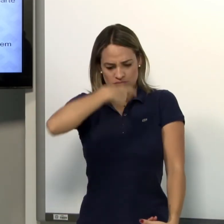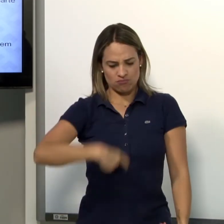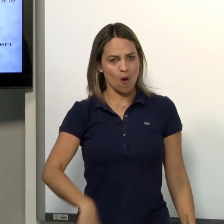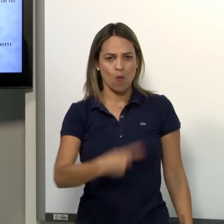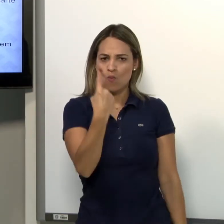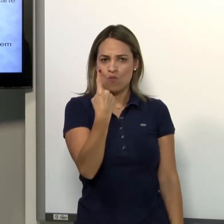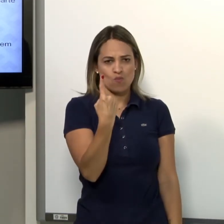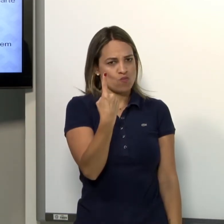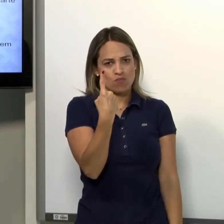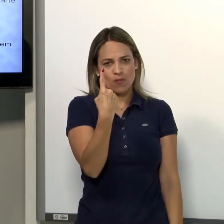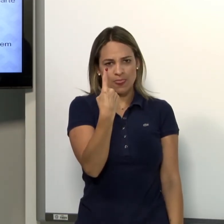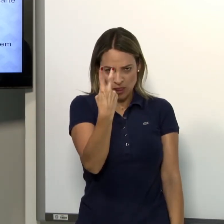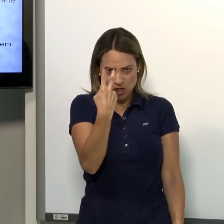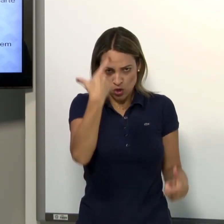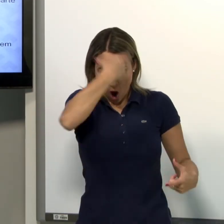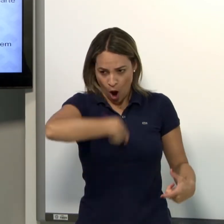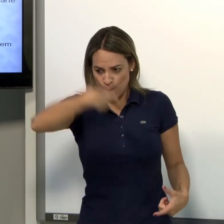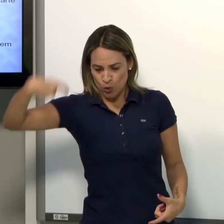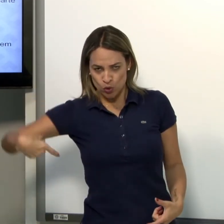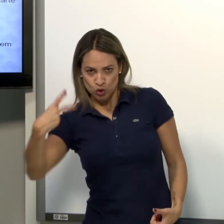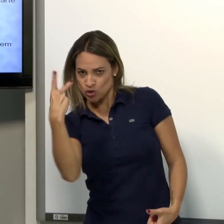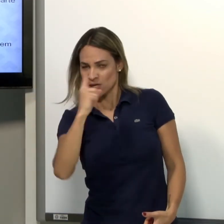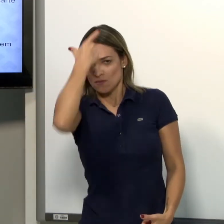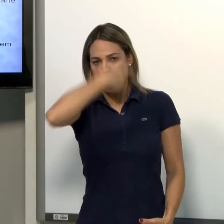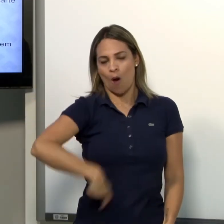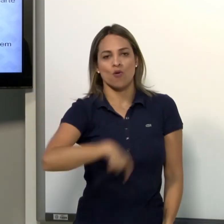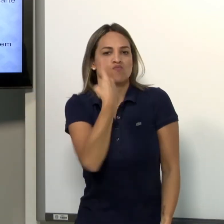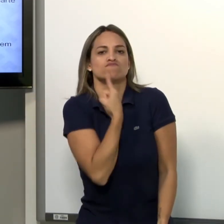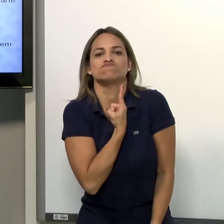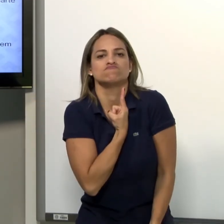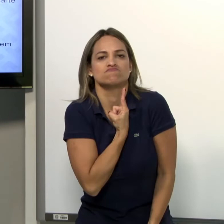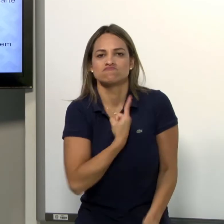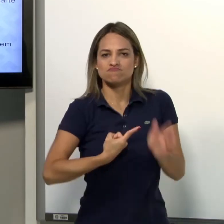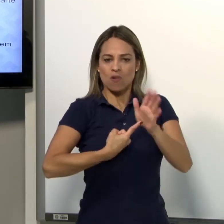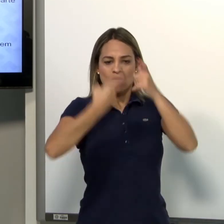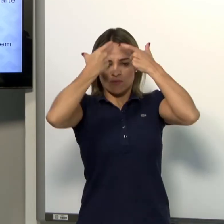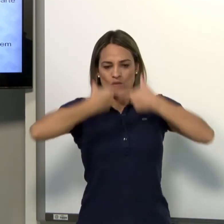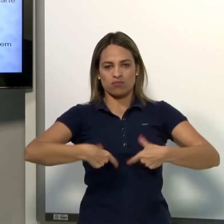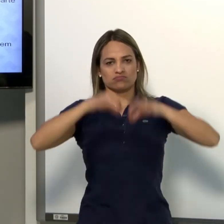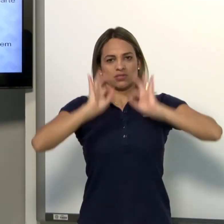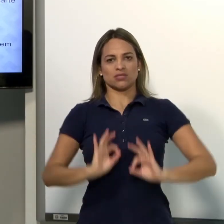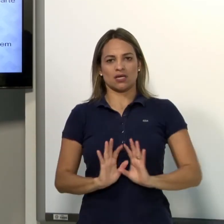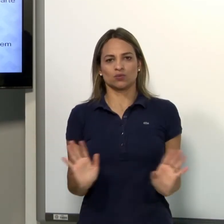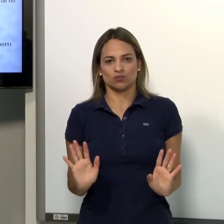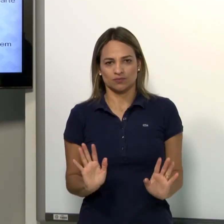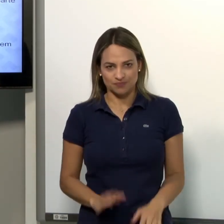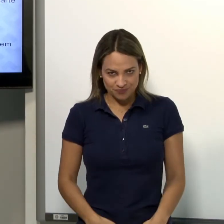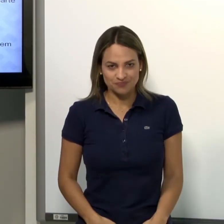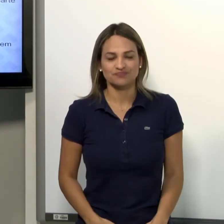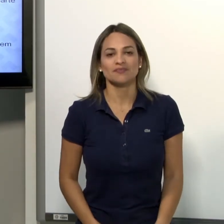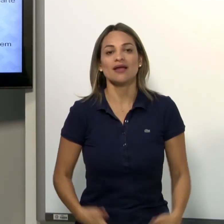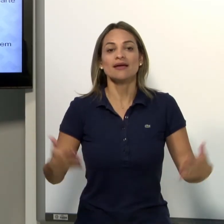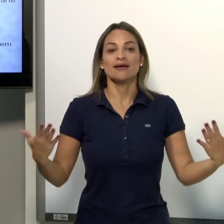a parte do corpo vai usar? Dá para usar duas partes do corpo? Não. Apenas uma. Em algum lugar vai usar esse sinal.